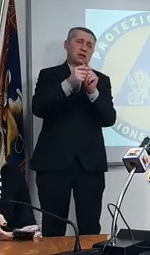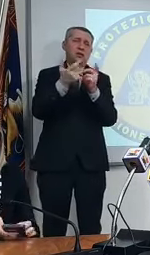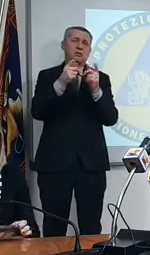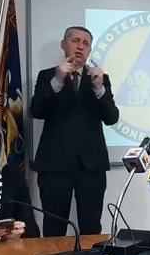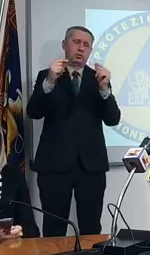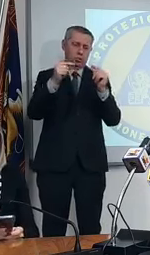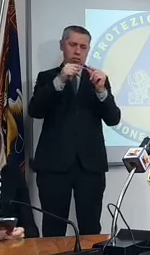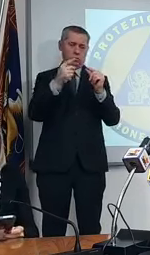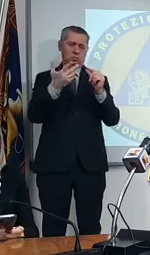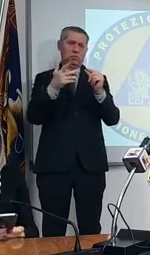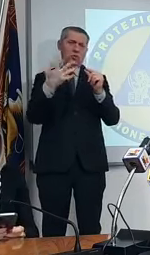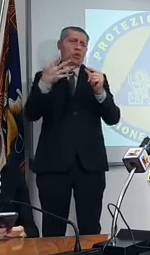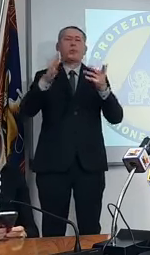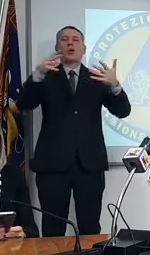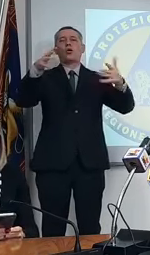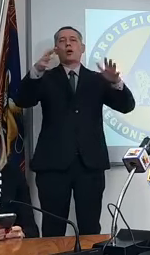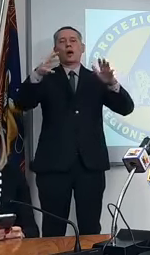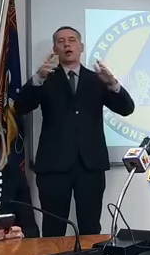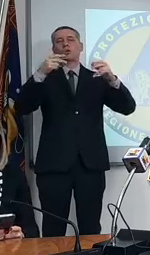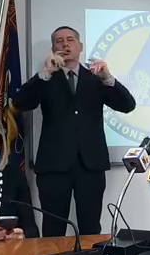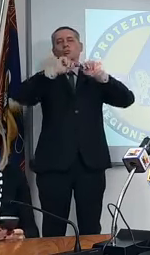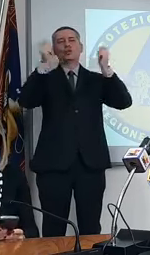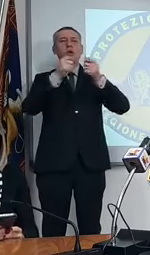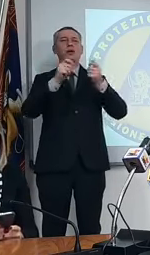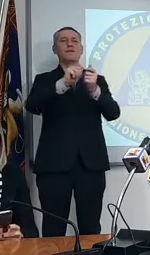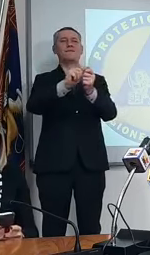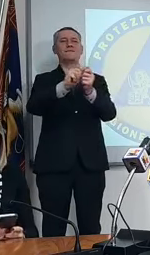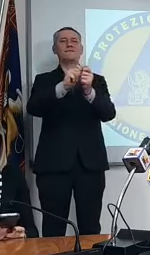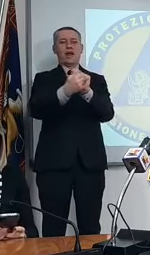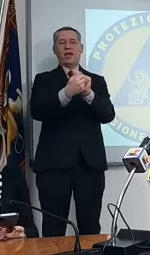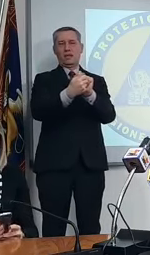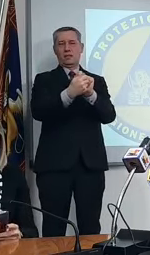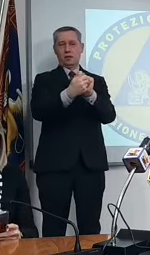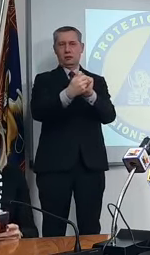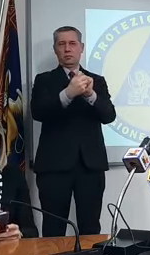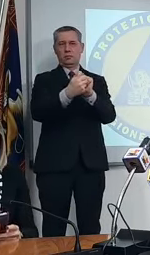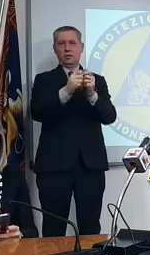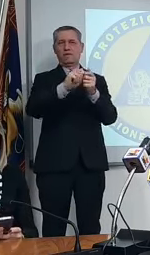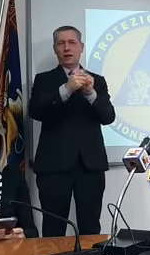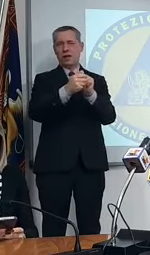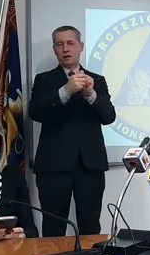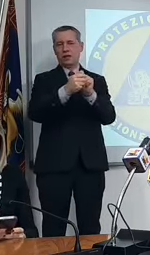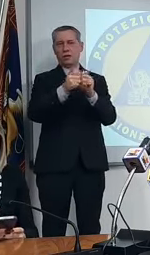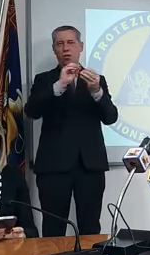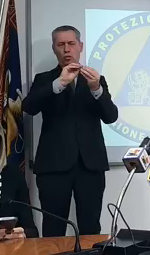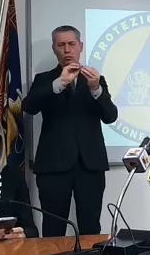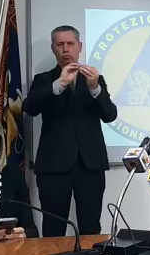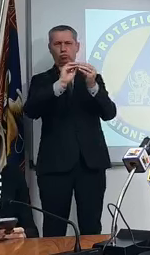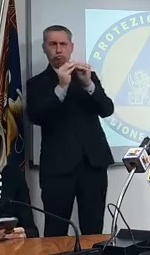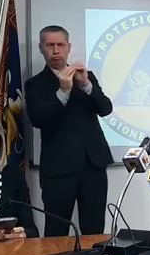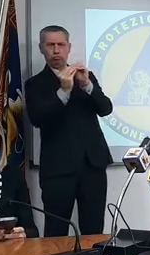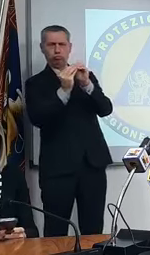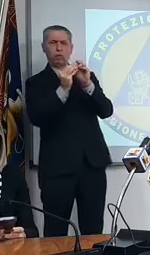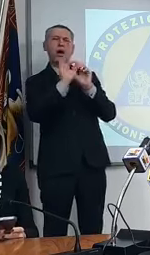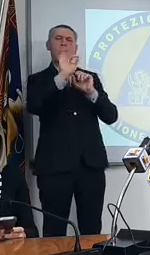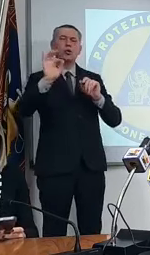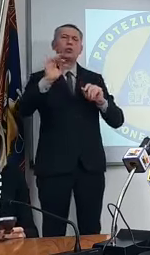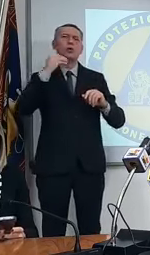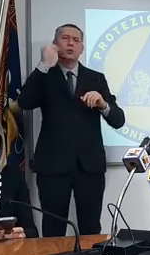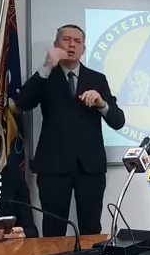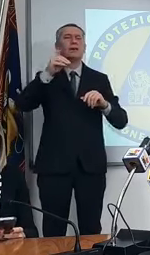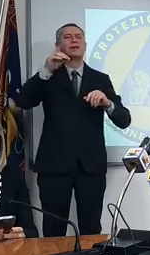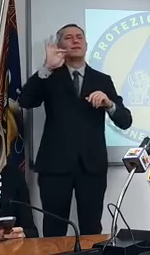sono noi le chiamiamo varianti comunemente geneticamente potremmo definire mutazioni o meglio ancora qualcuno le definisce